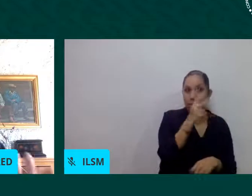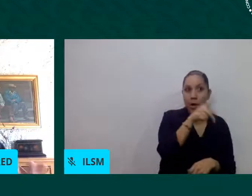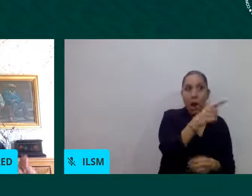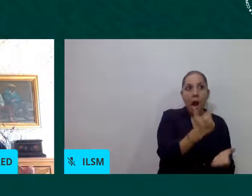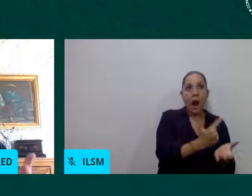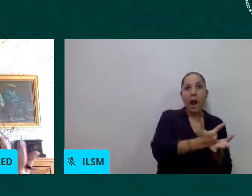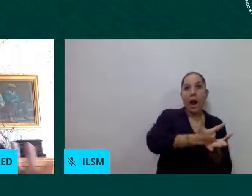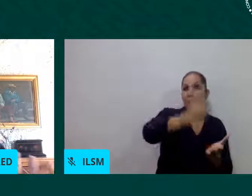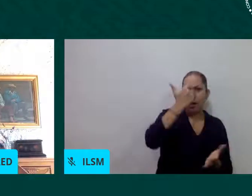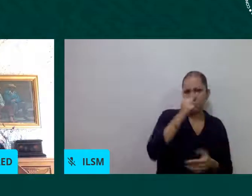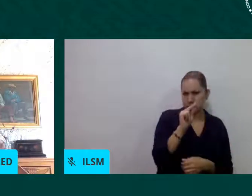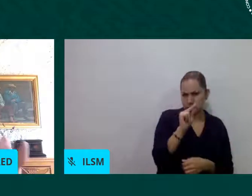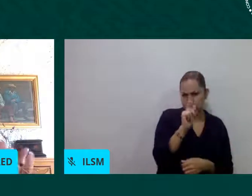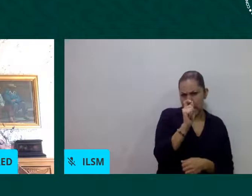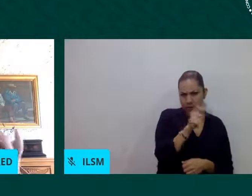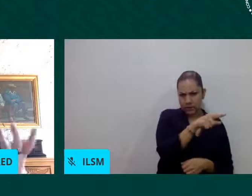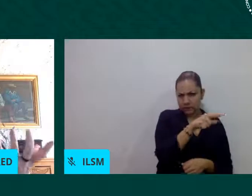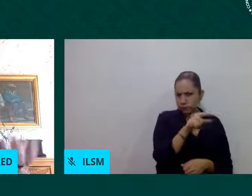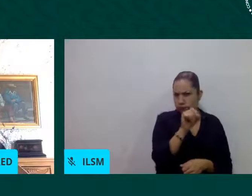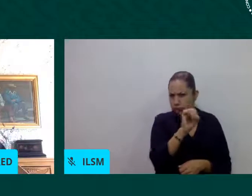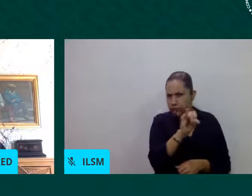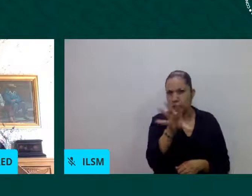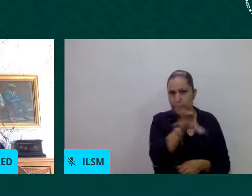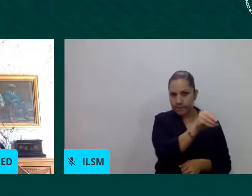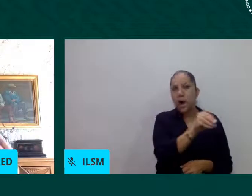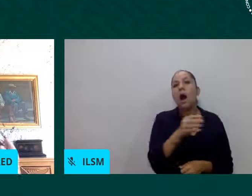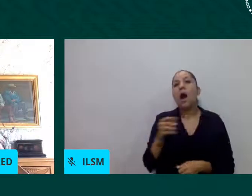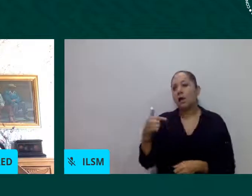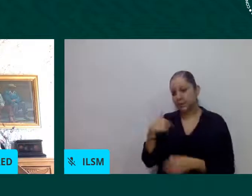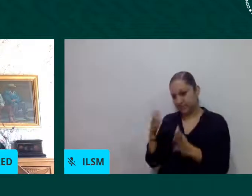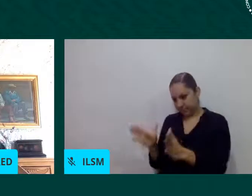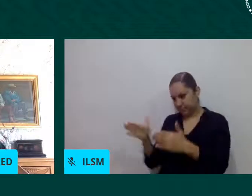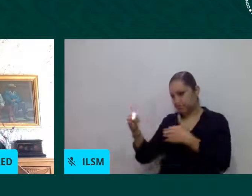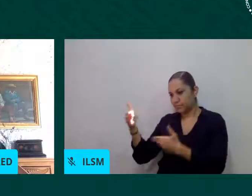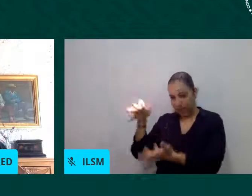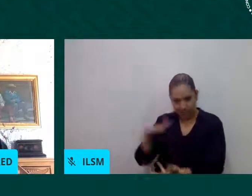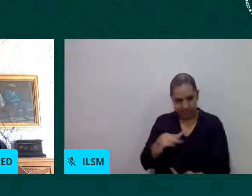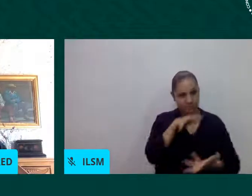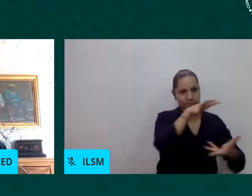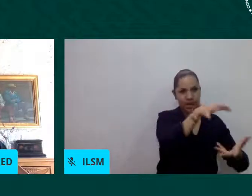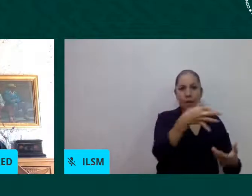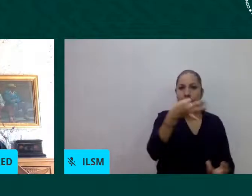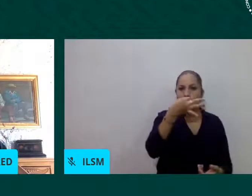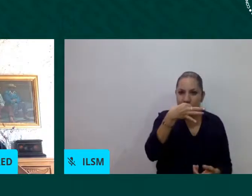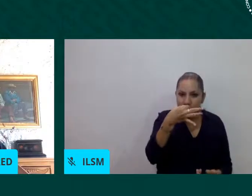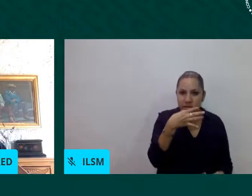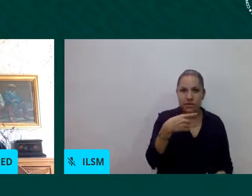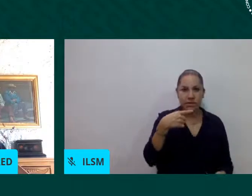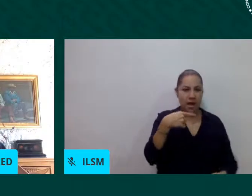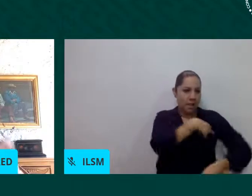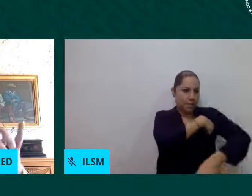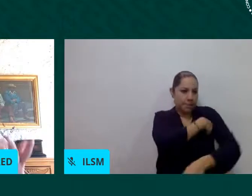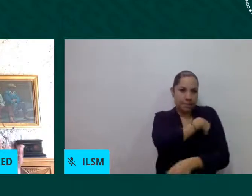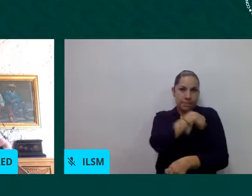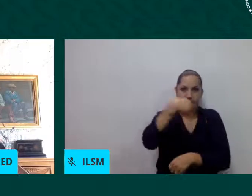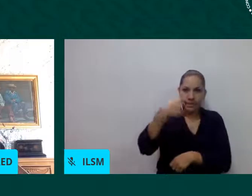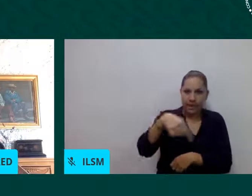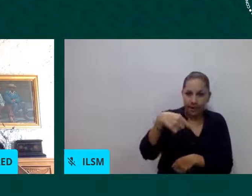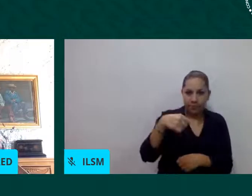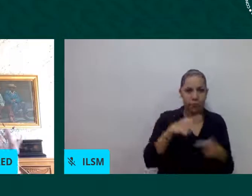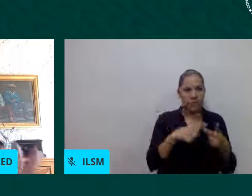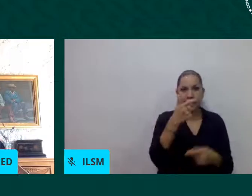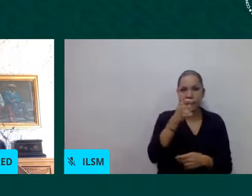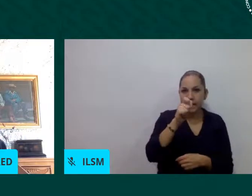con medicamentos termómetro gel cubrebocas etcétera una despensa y una tarjeta de apoyo económico y en este